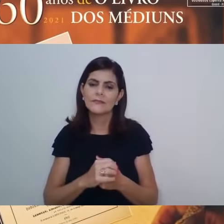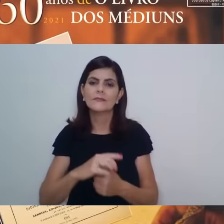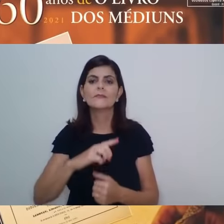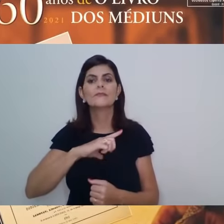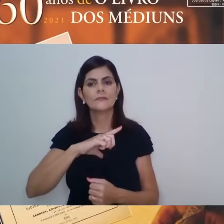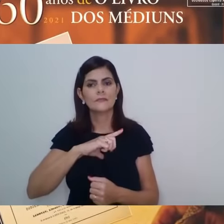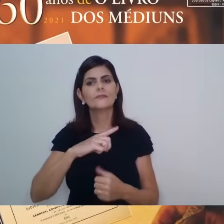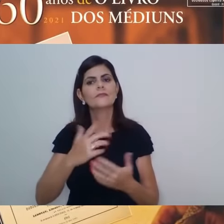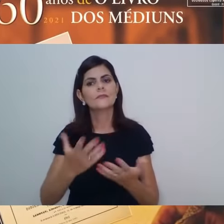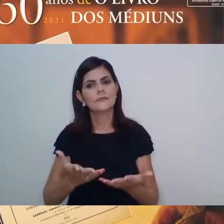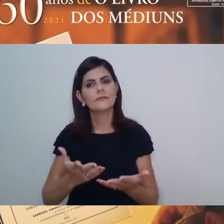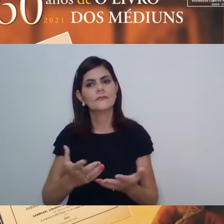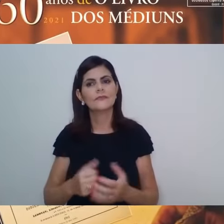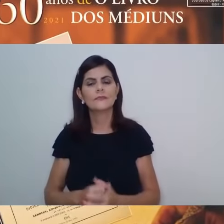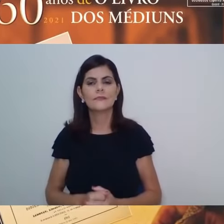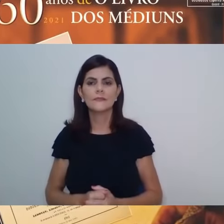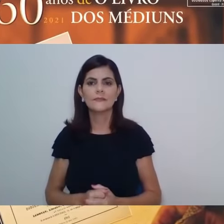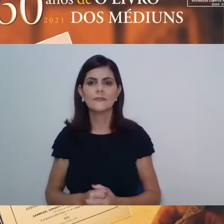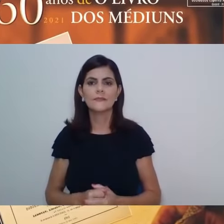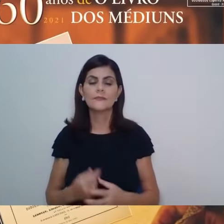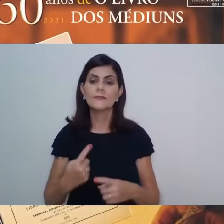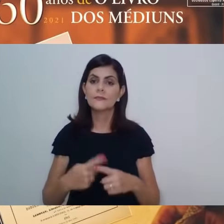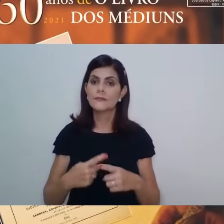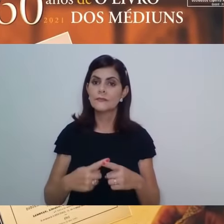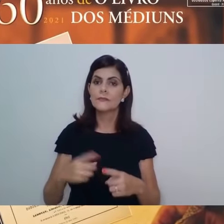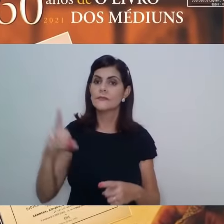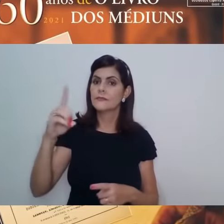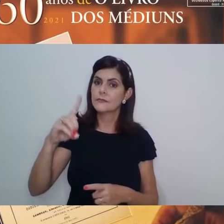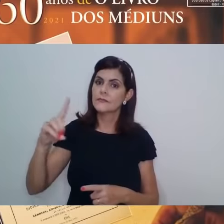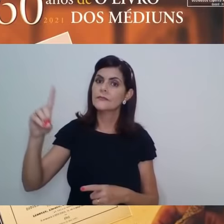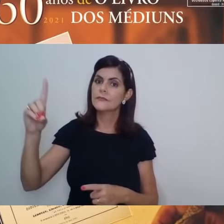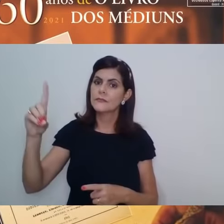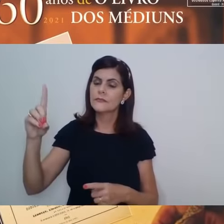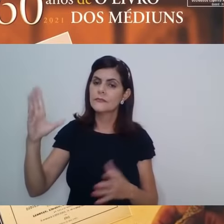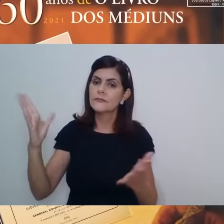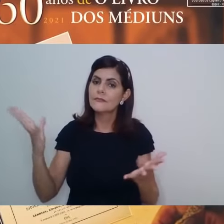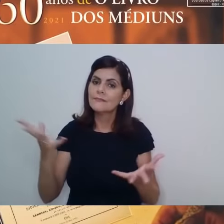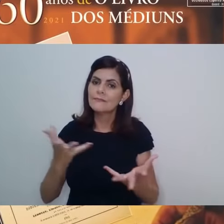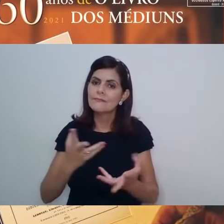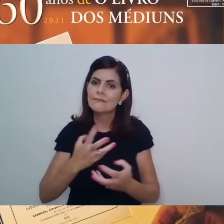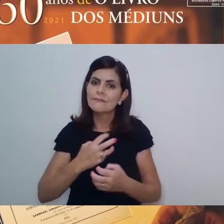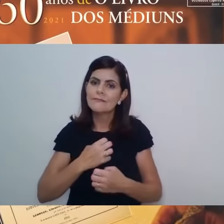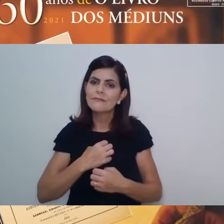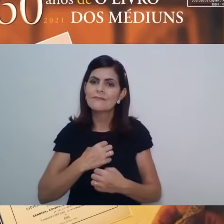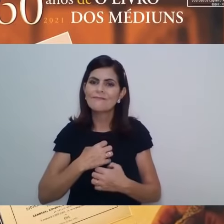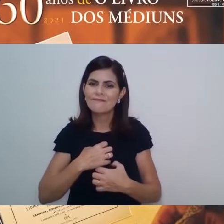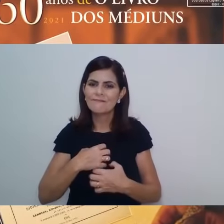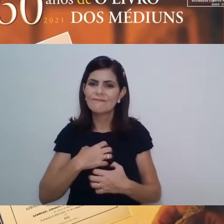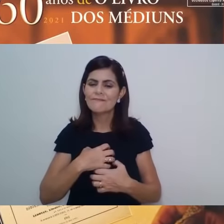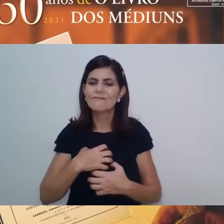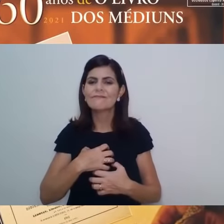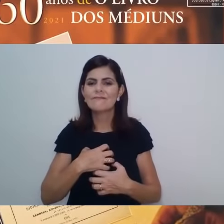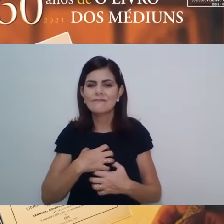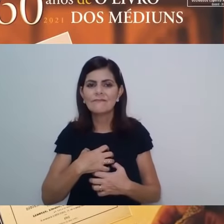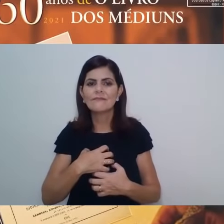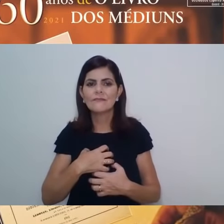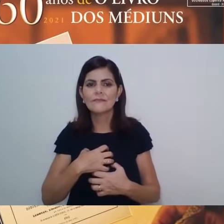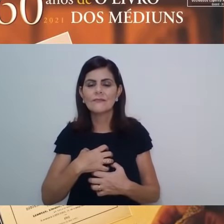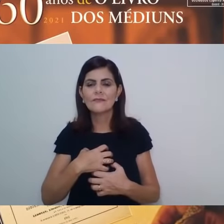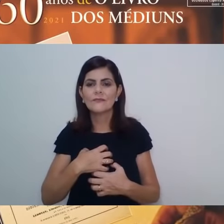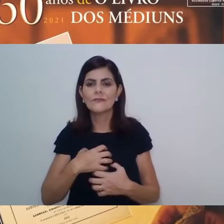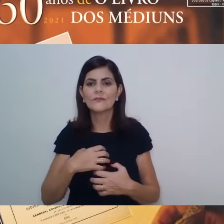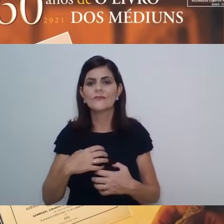Porque, embora buscando servir a Deus, ainda trazia as expressões ali da paixão, do